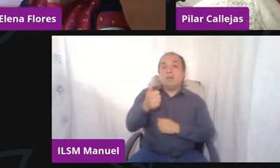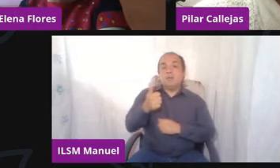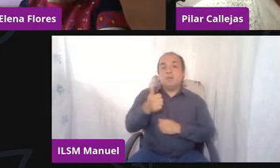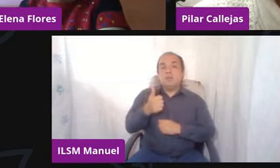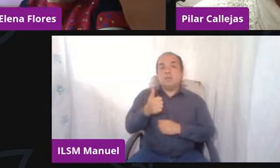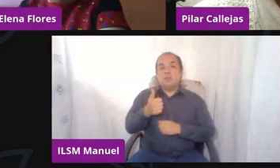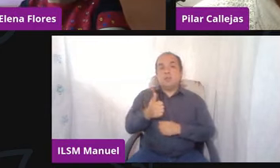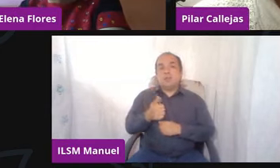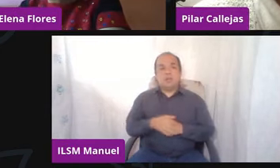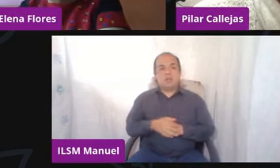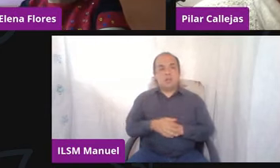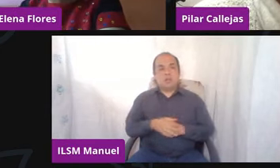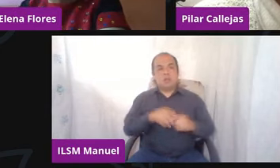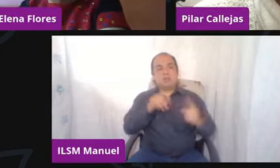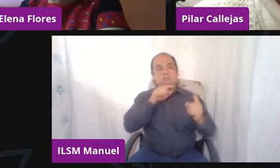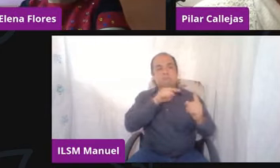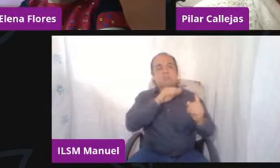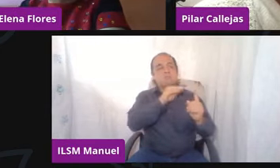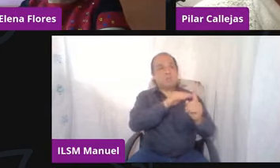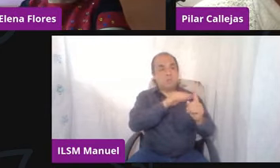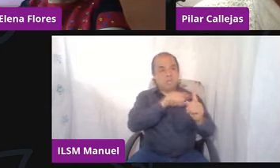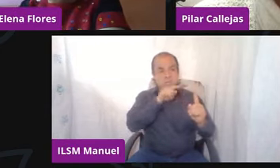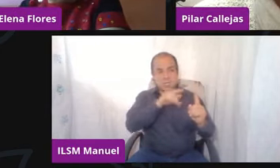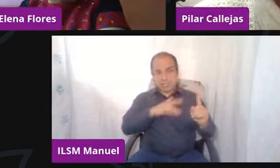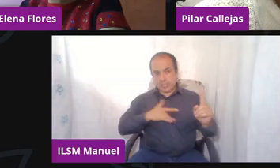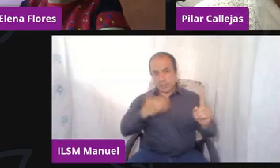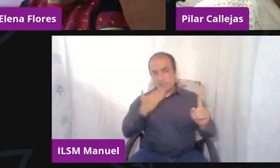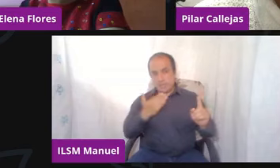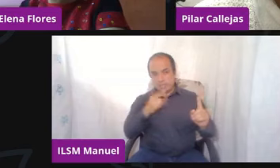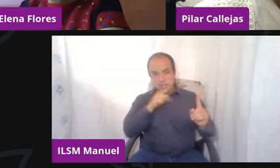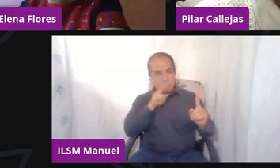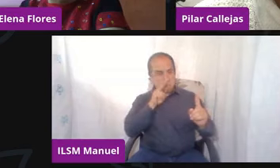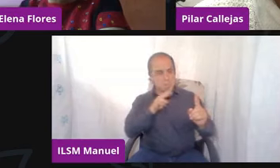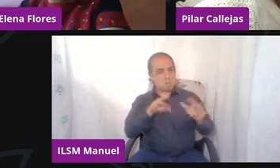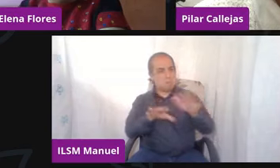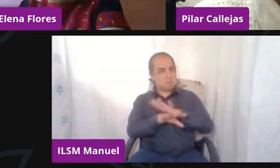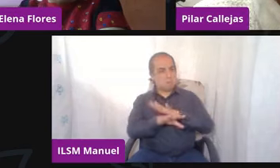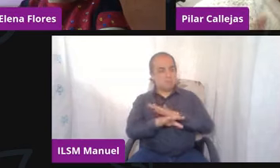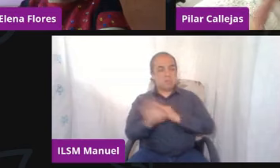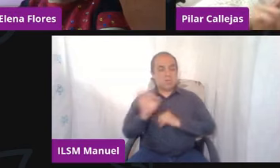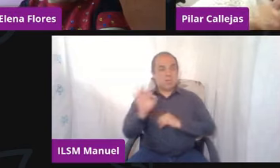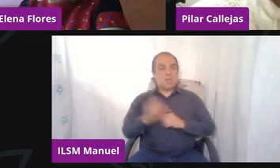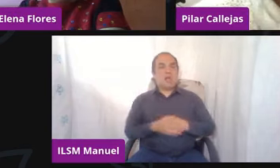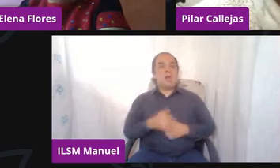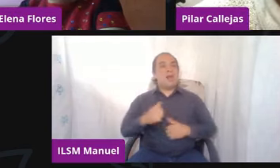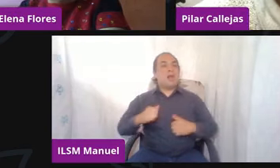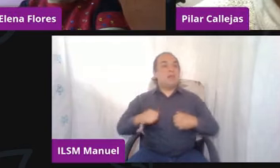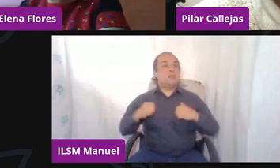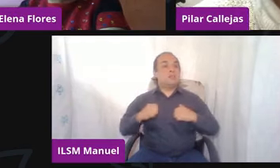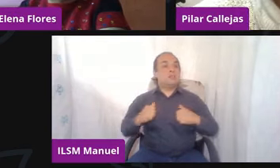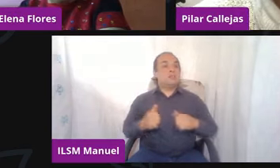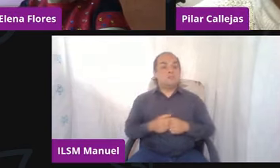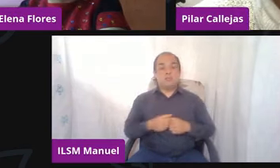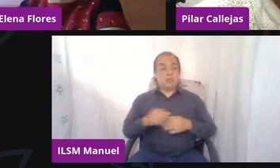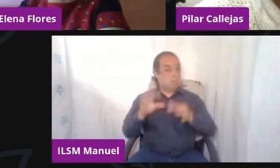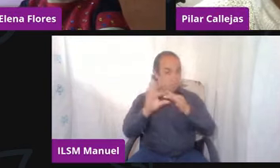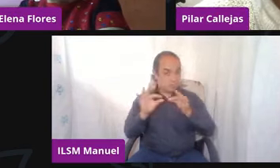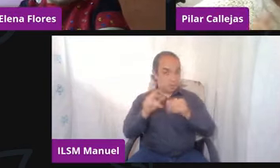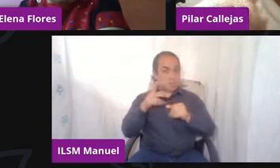oye, estoy observando que estás así, estás bien, a lo mejor el adolescente no lo va a abrir, pero que sepa que hay alguien que lo vio,